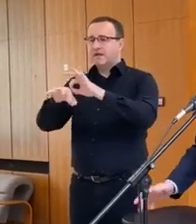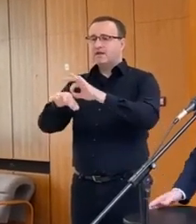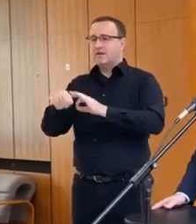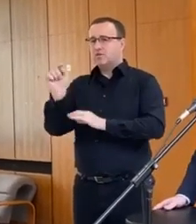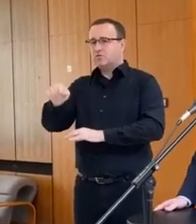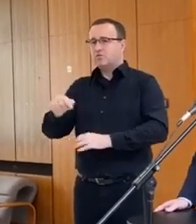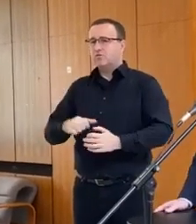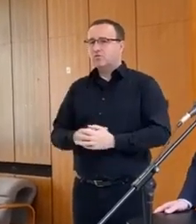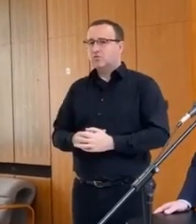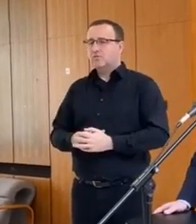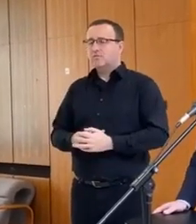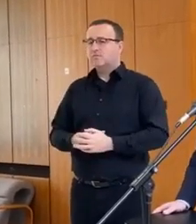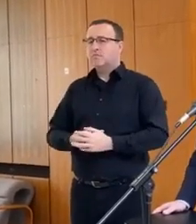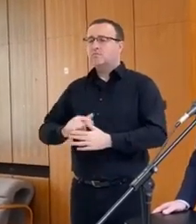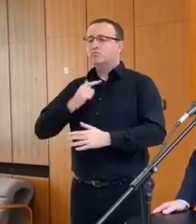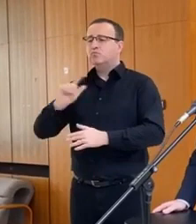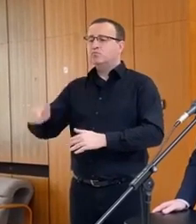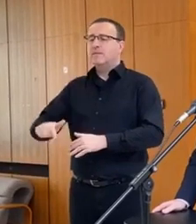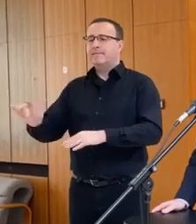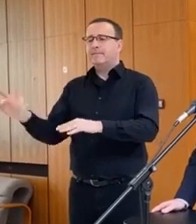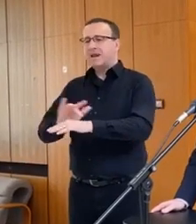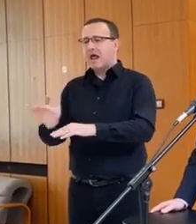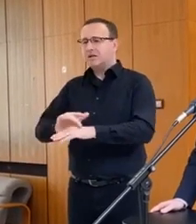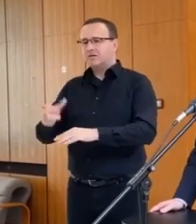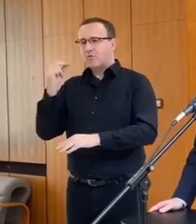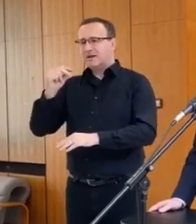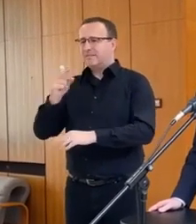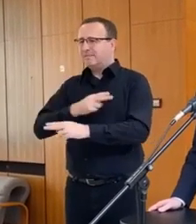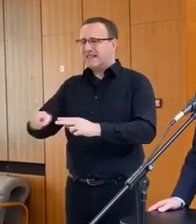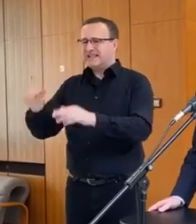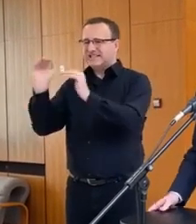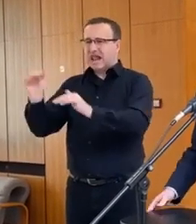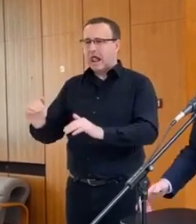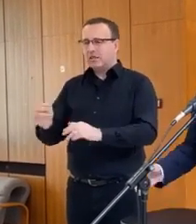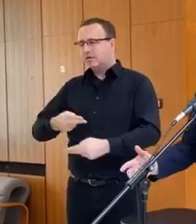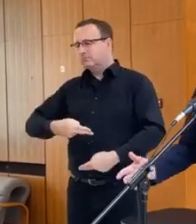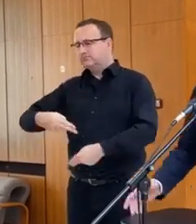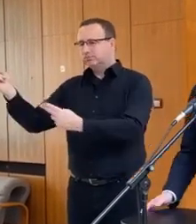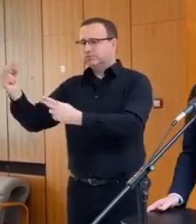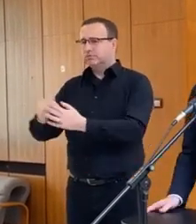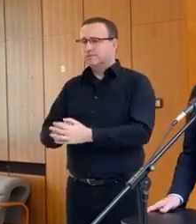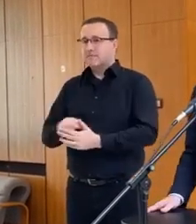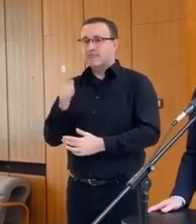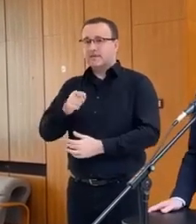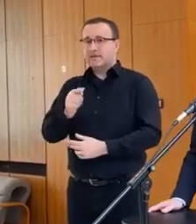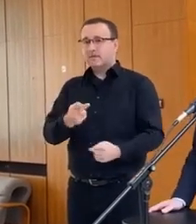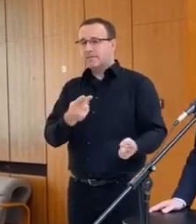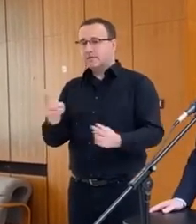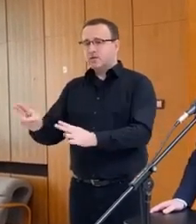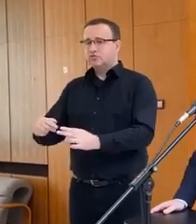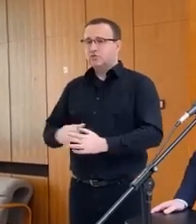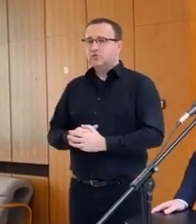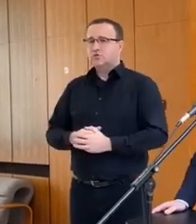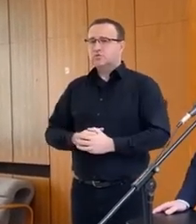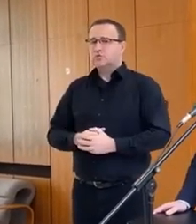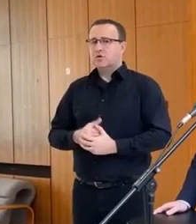tomu, že vyprázdnia tie svoje plné sytky. Ja aj pri tejto príležitosti